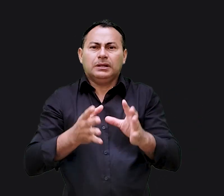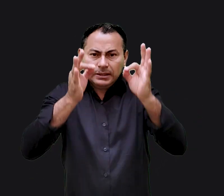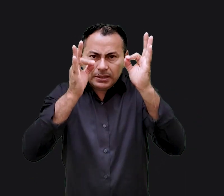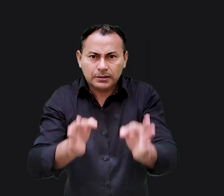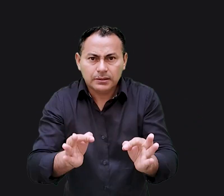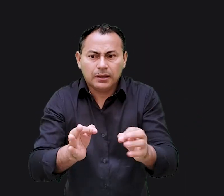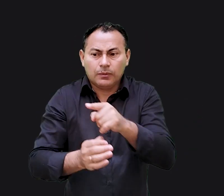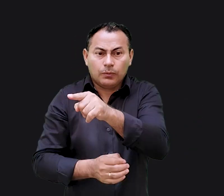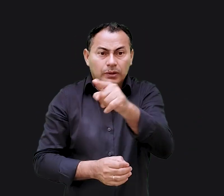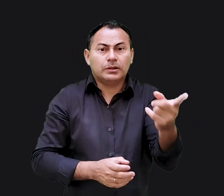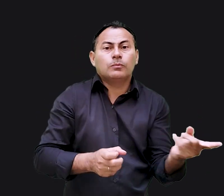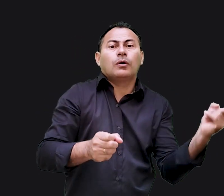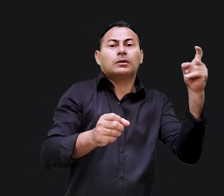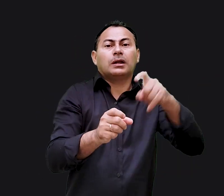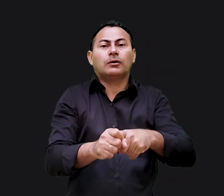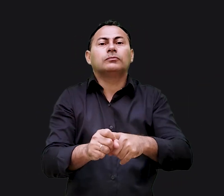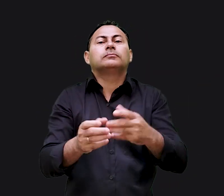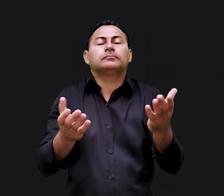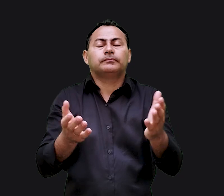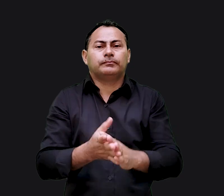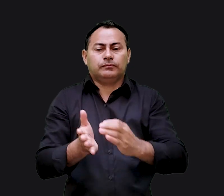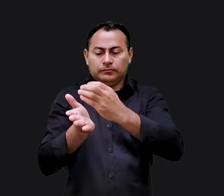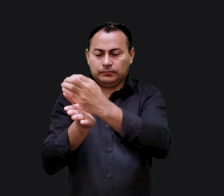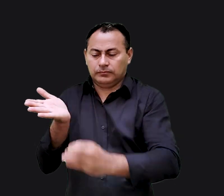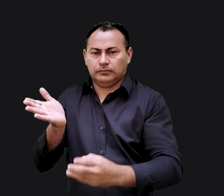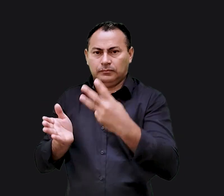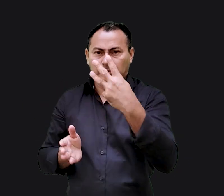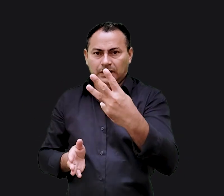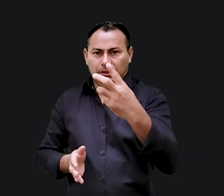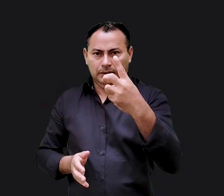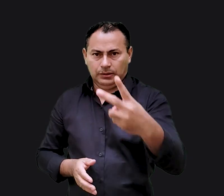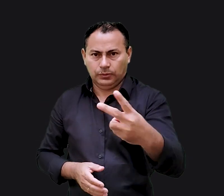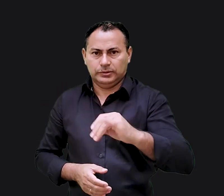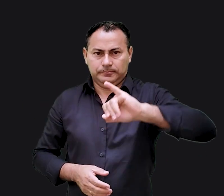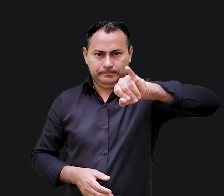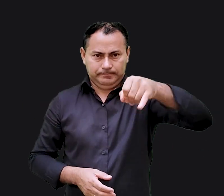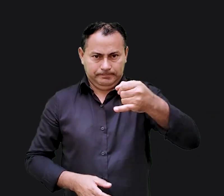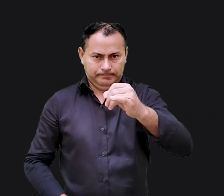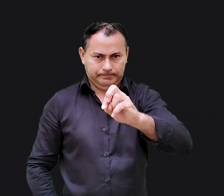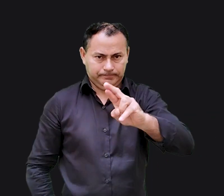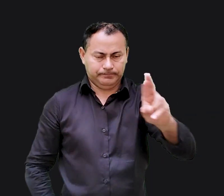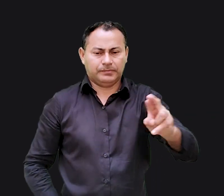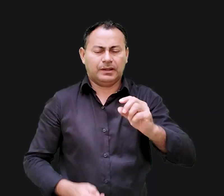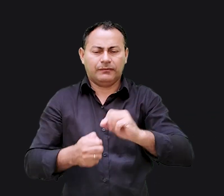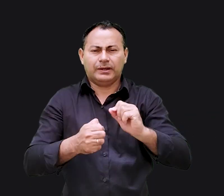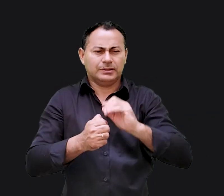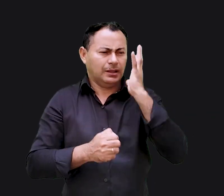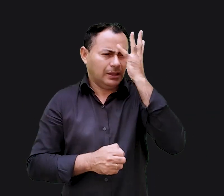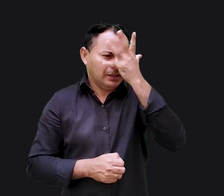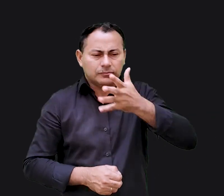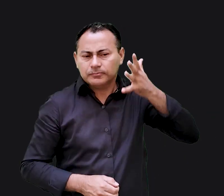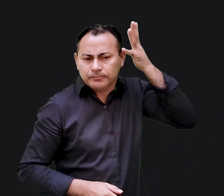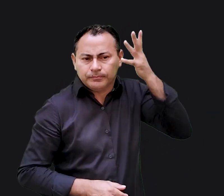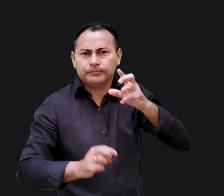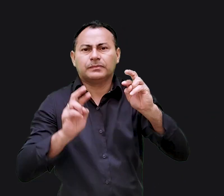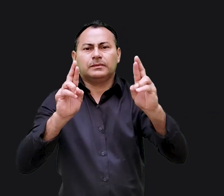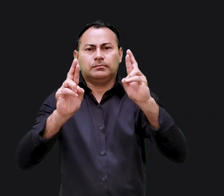não tivesse absoluta certeza de que vocês voltarão? No capítulo 32, Jeremias faz esse lindo sermão de